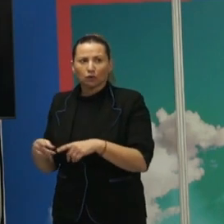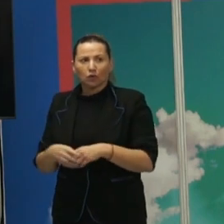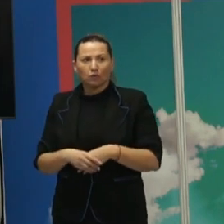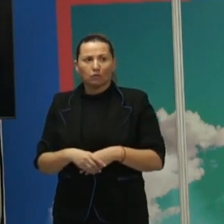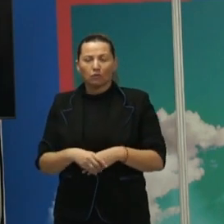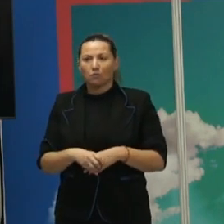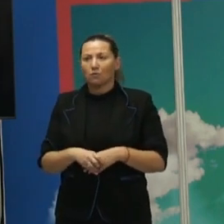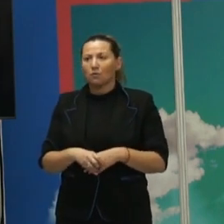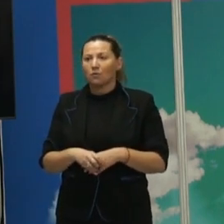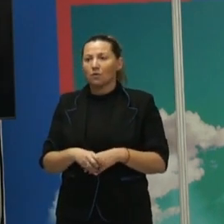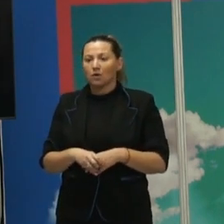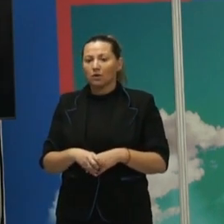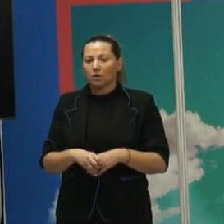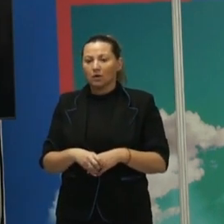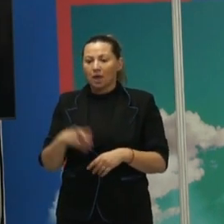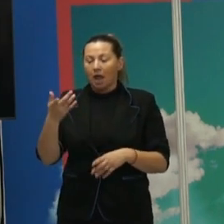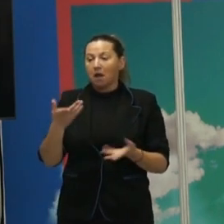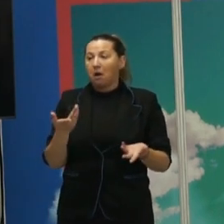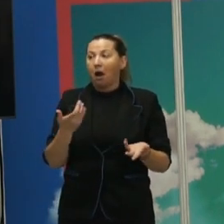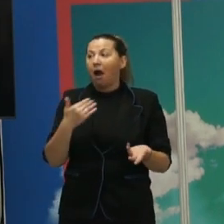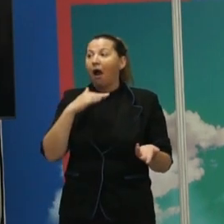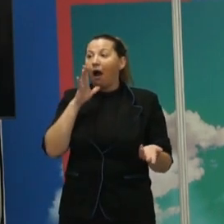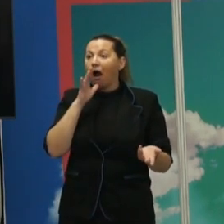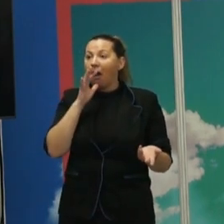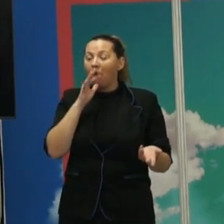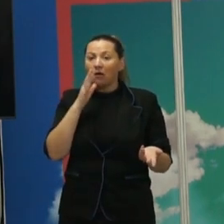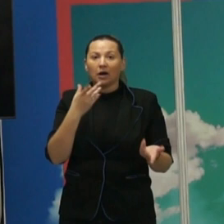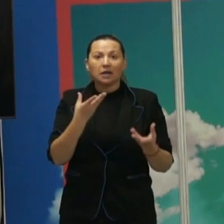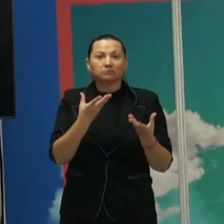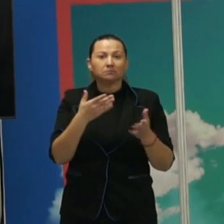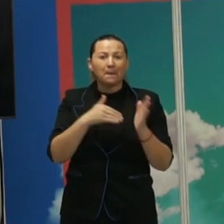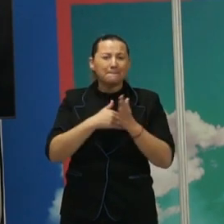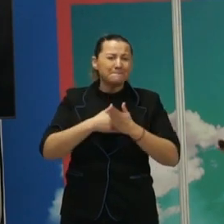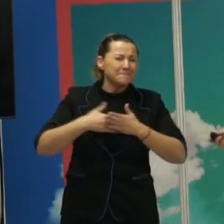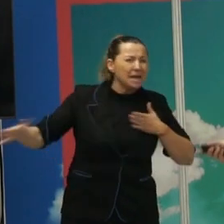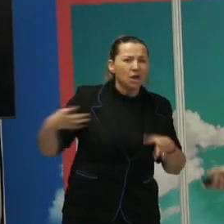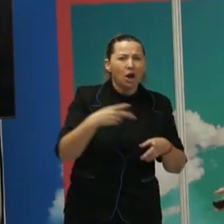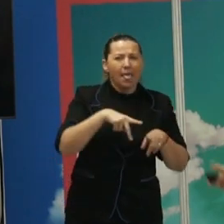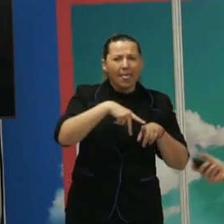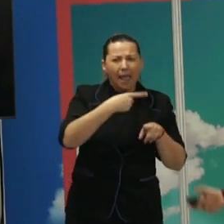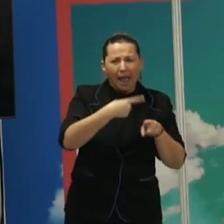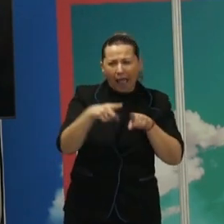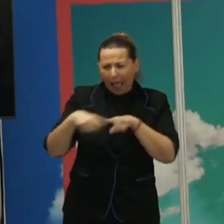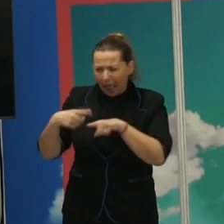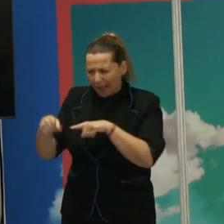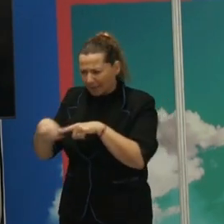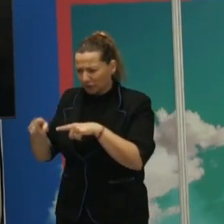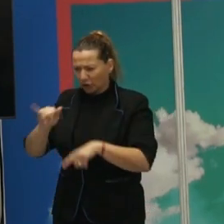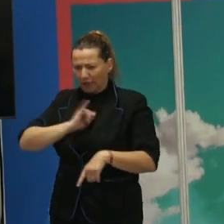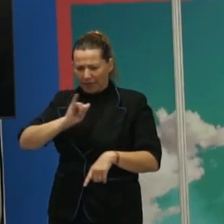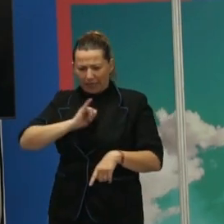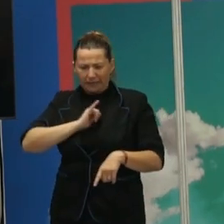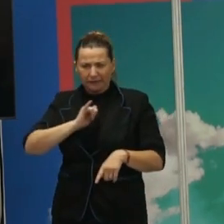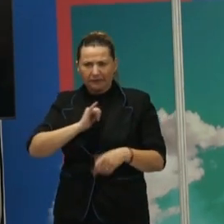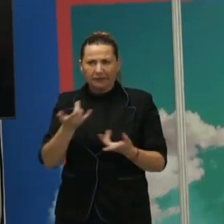puede convertirse en una identidad y millones de elementos la pueden configurar, ¿no? Entonces, bueno, o hay... Y la identidad social,